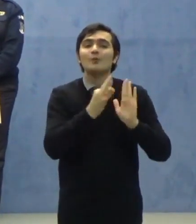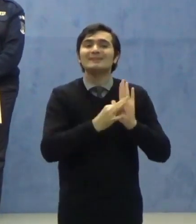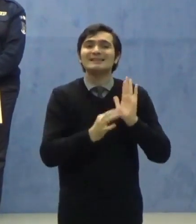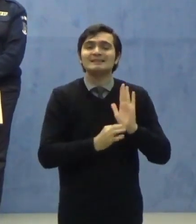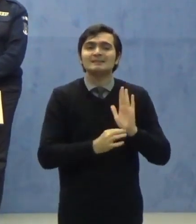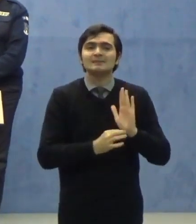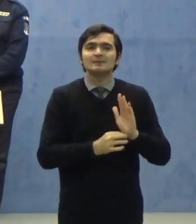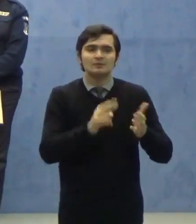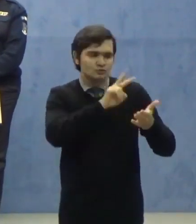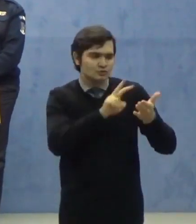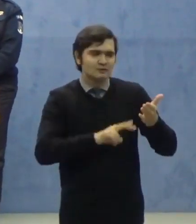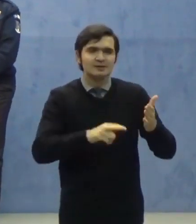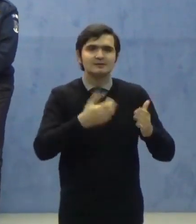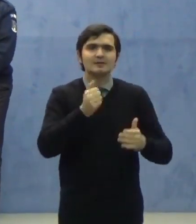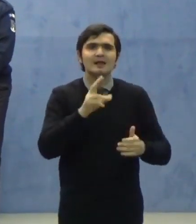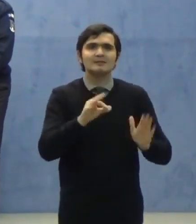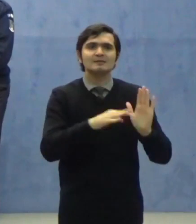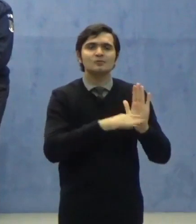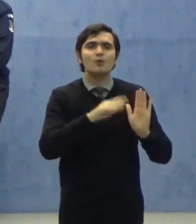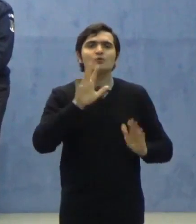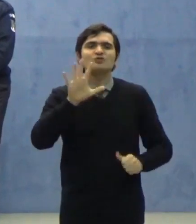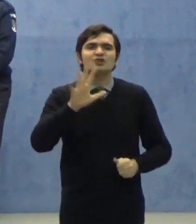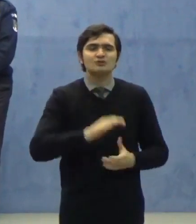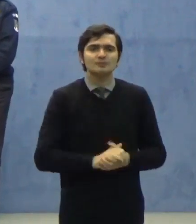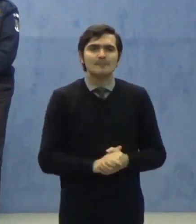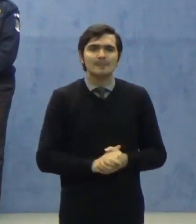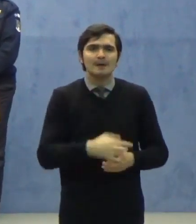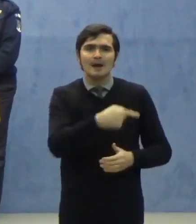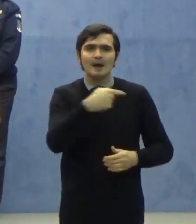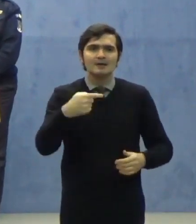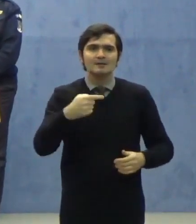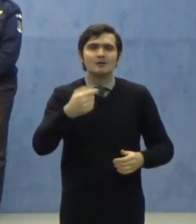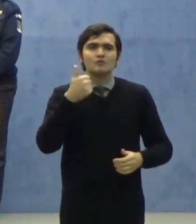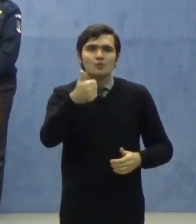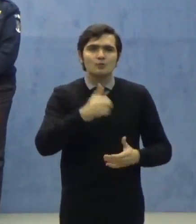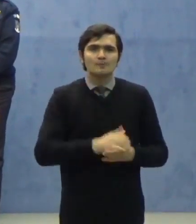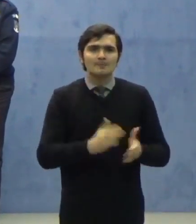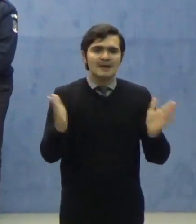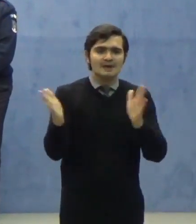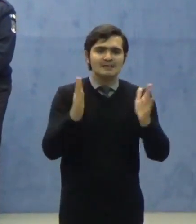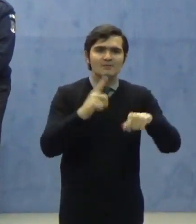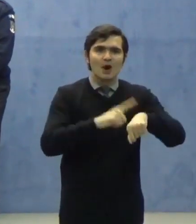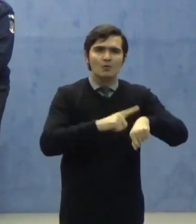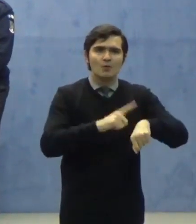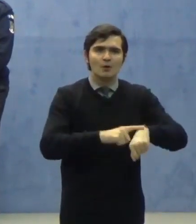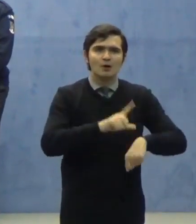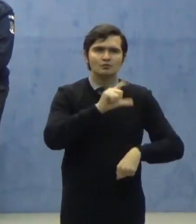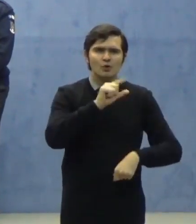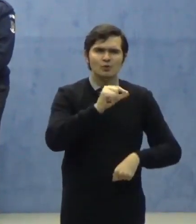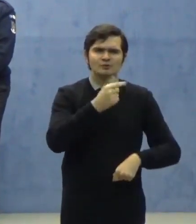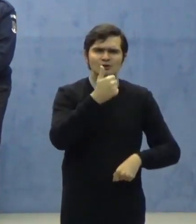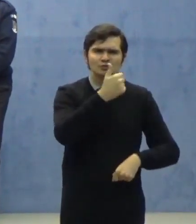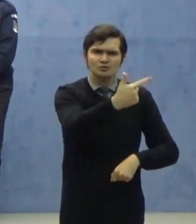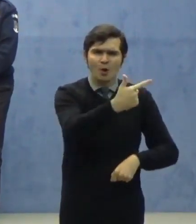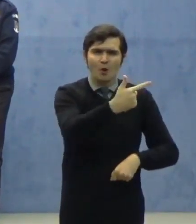Citez articolul 5. Aliniatul 1. În intervalul orar 22